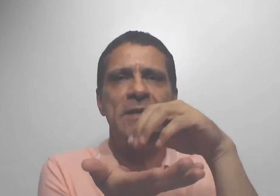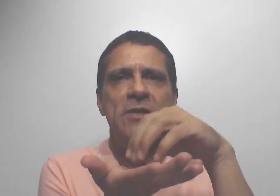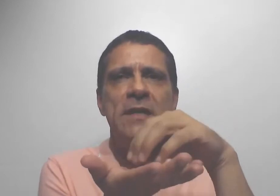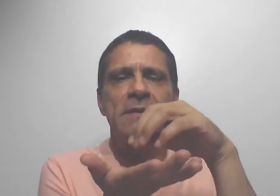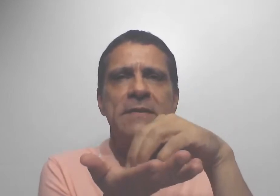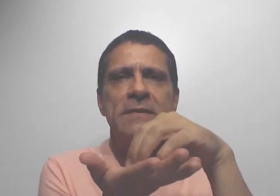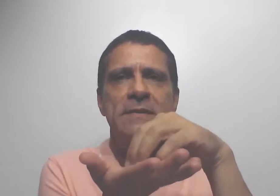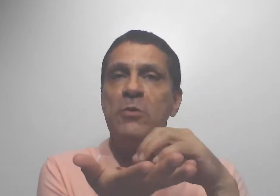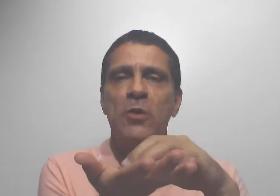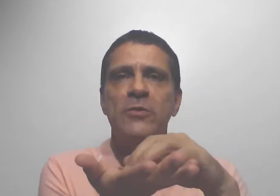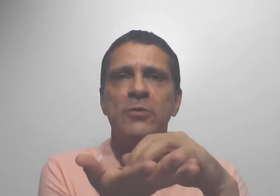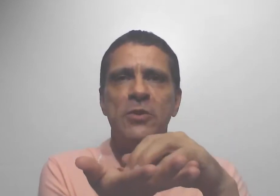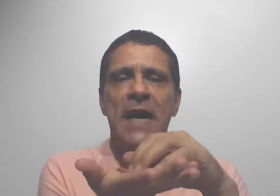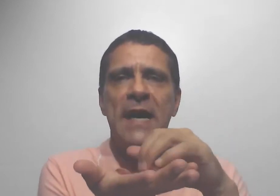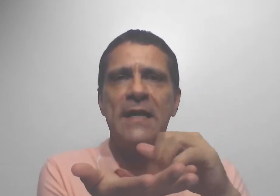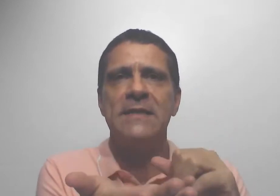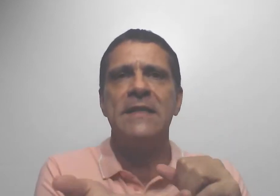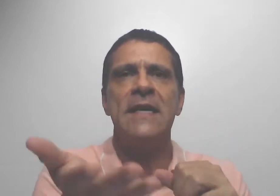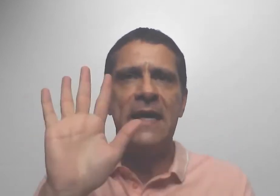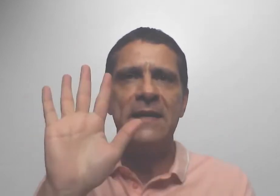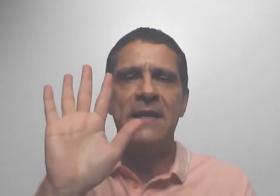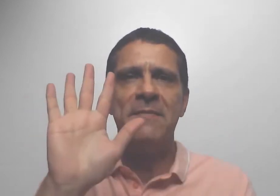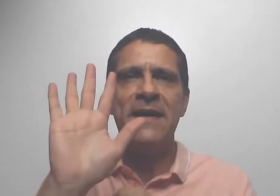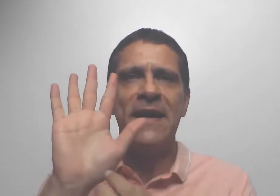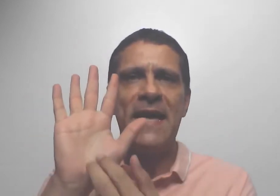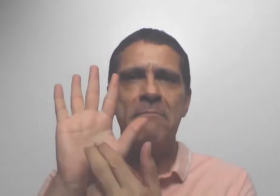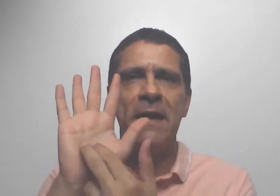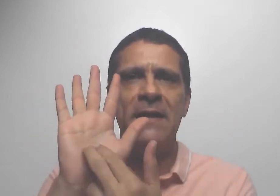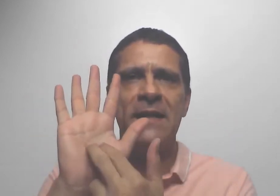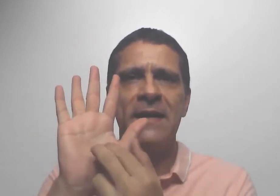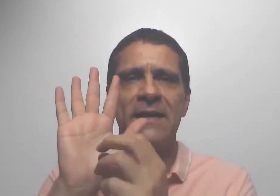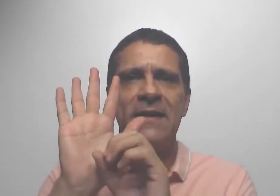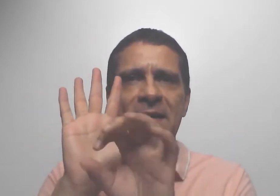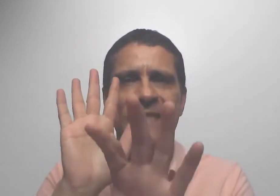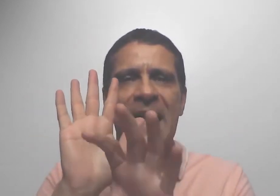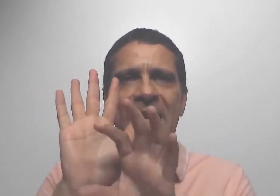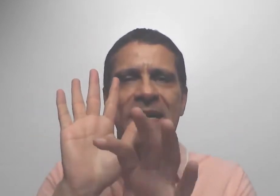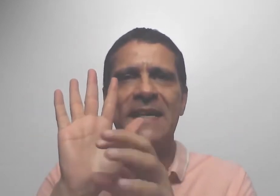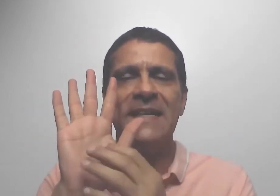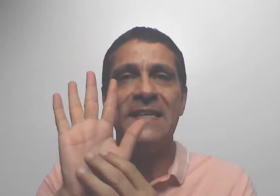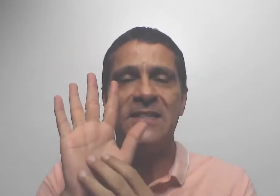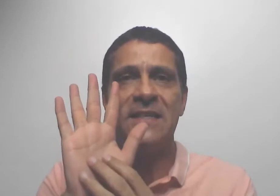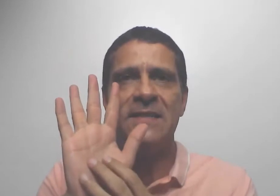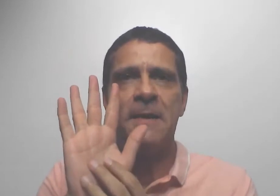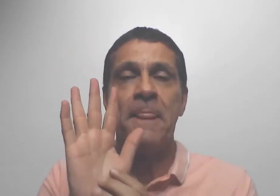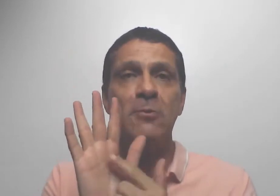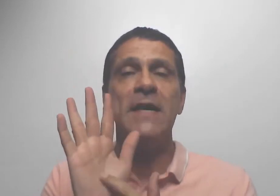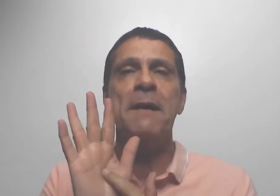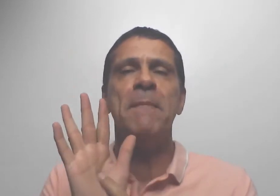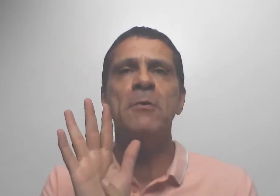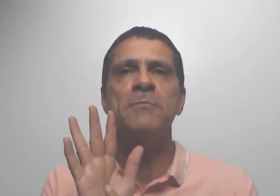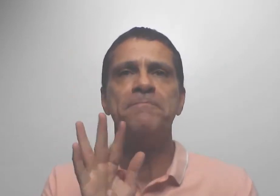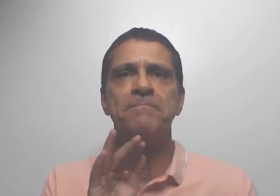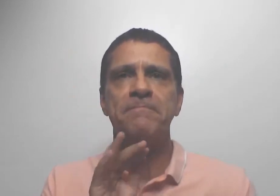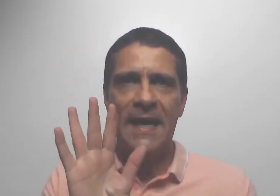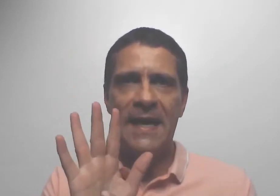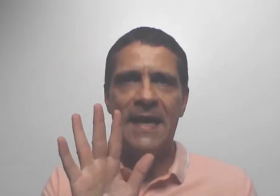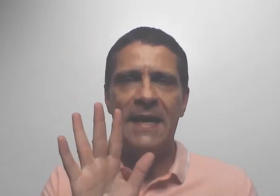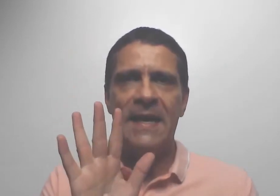energias, como todos os chakras, e ele também emana, exala energias. Mas só que a mão, ela é